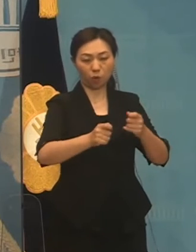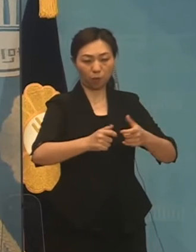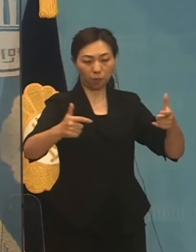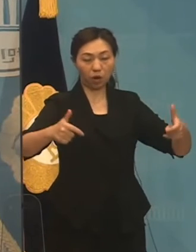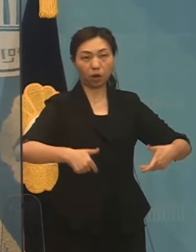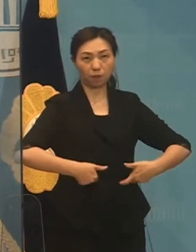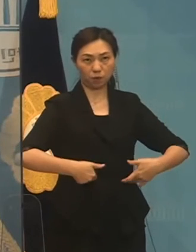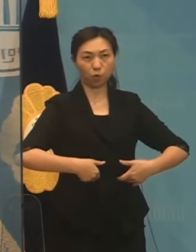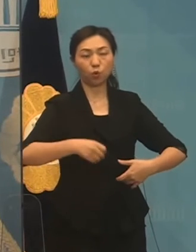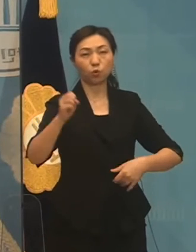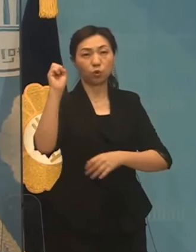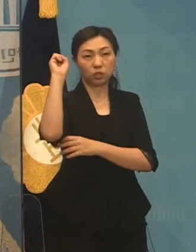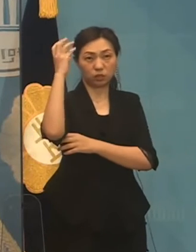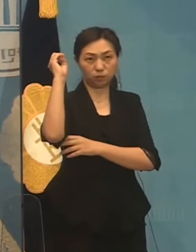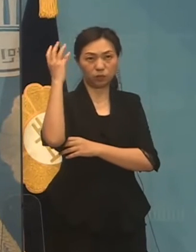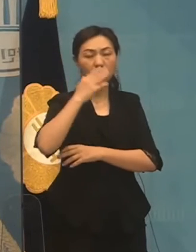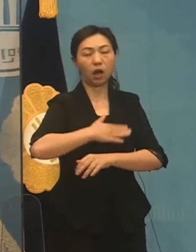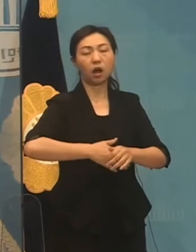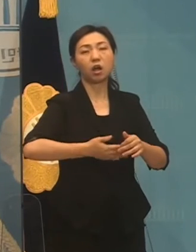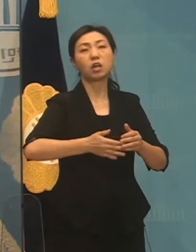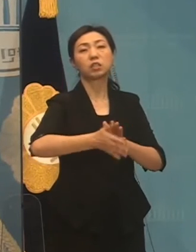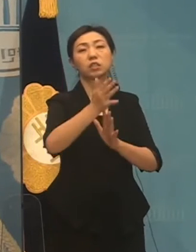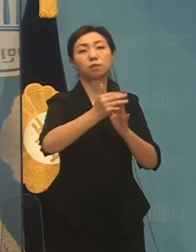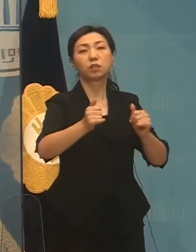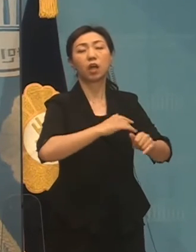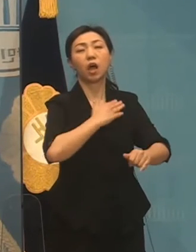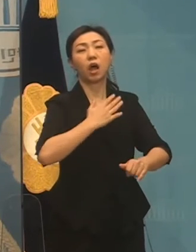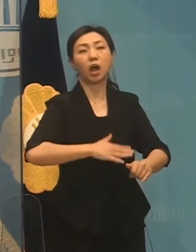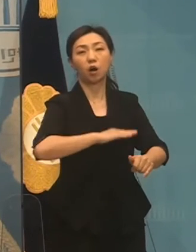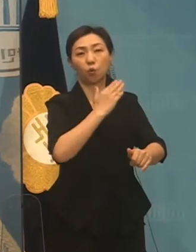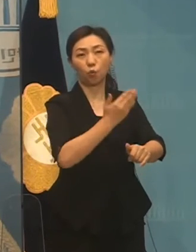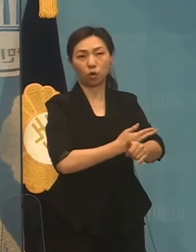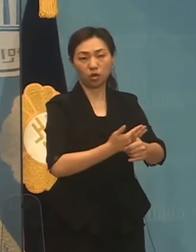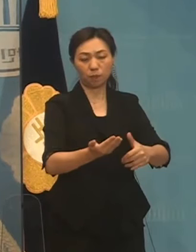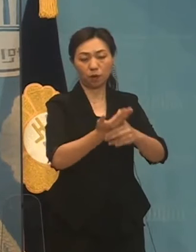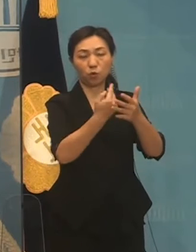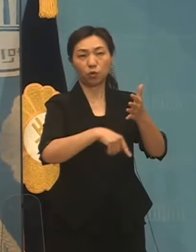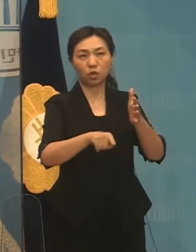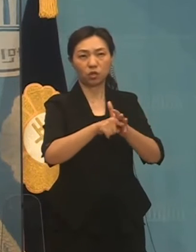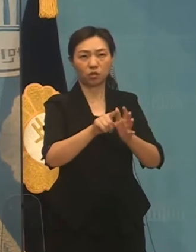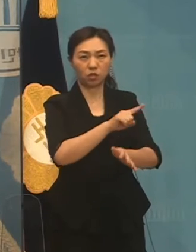언론개혁 방안 마련을 위해 최선의 노력을 다하겠습니다.